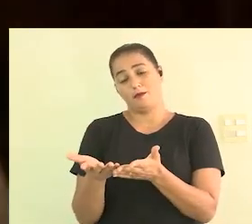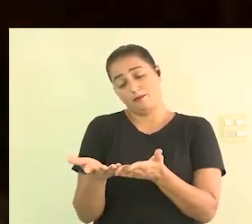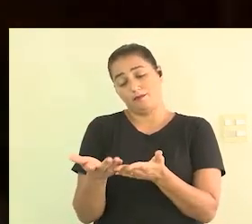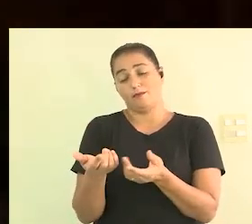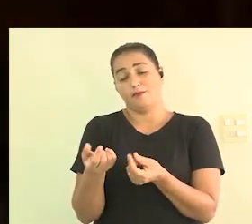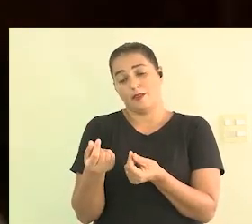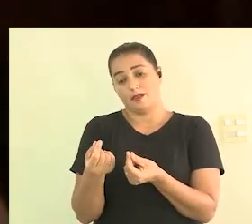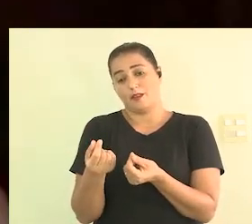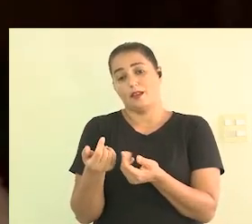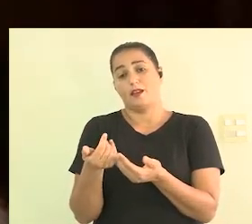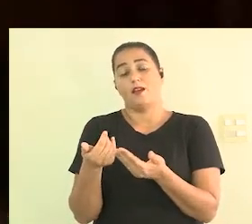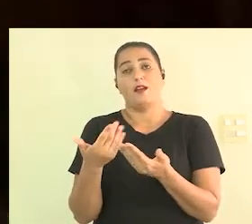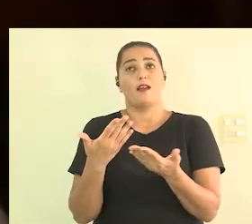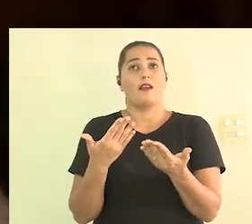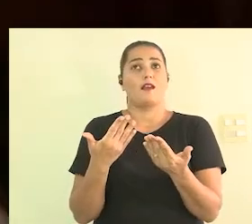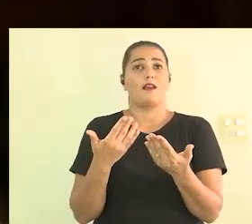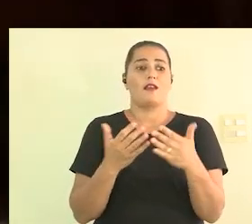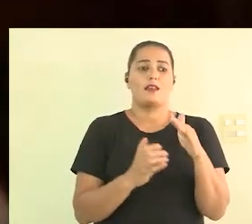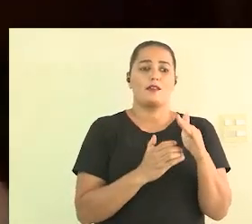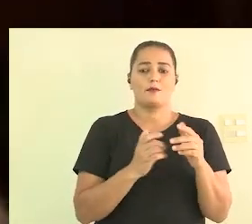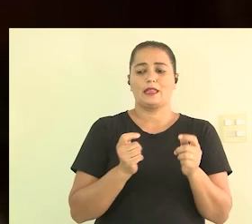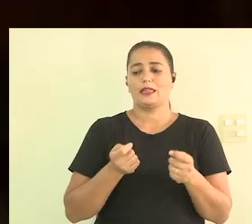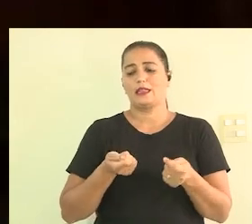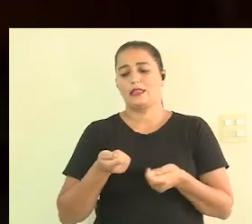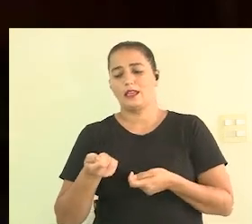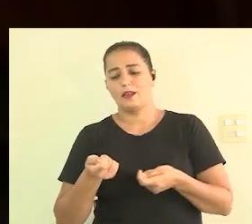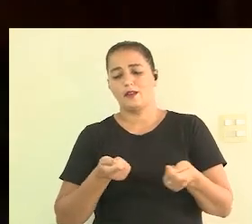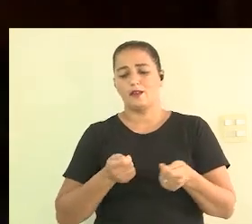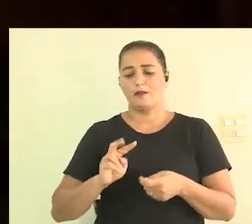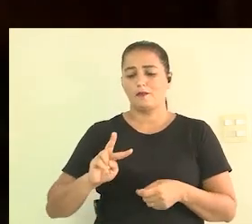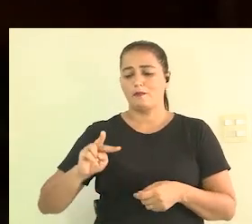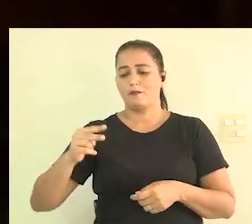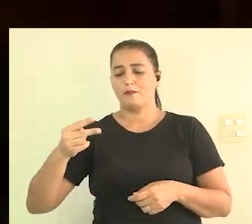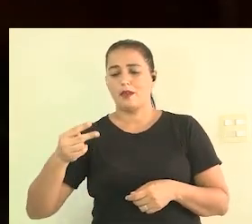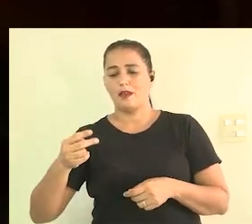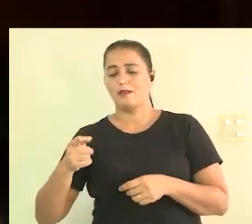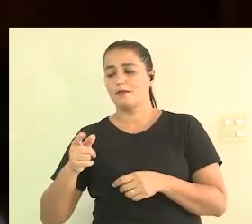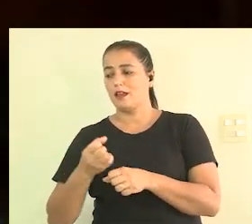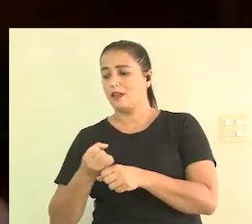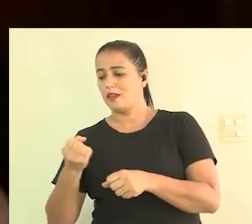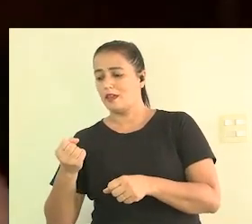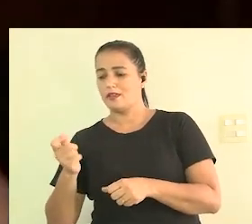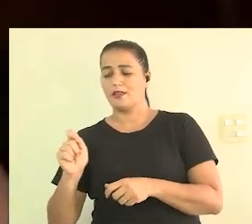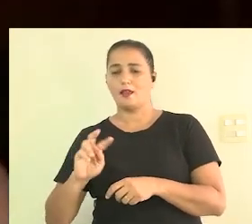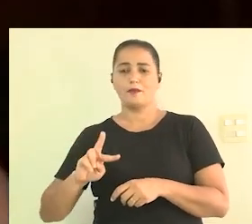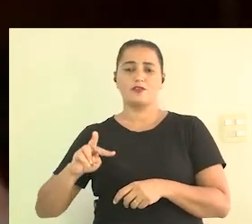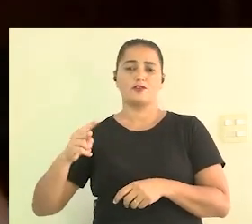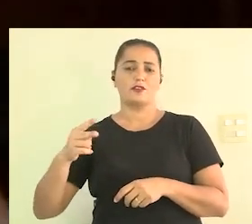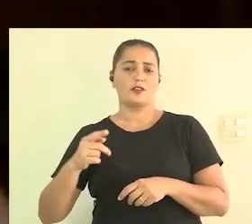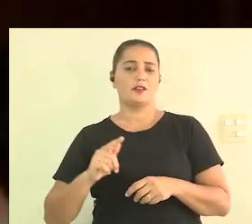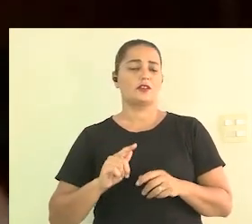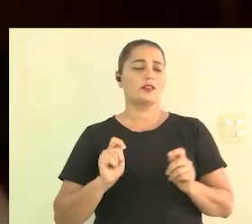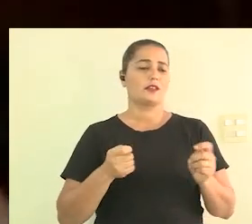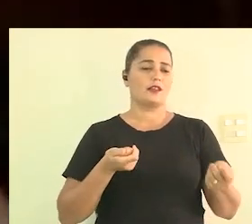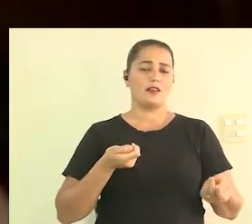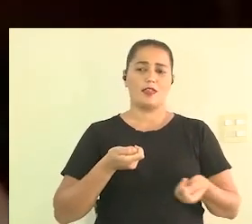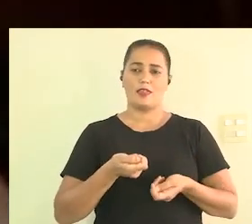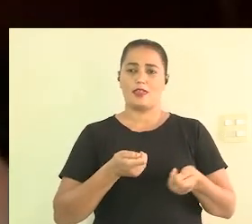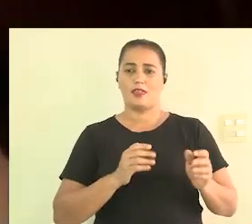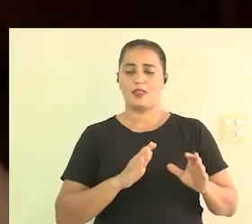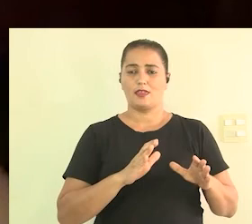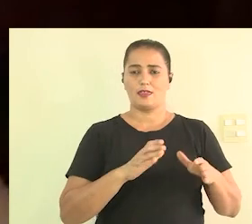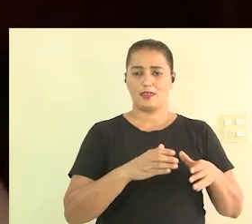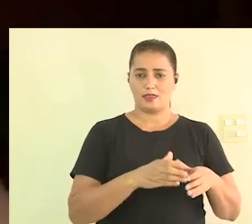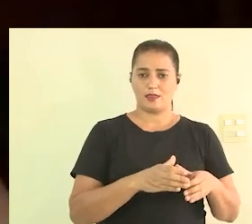mais é mais barato para que a gente mais pessoas trabalhem a gente conversa com a equipe né então eu acho que isso é muito importante quando você